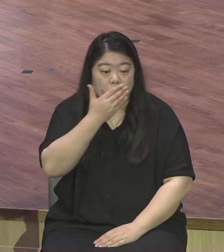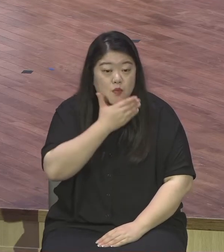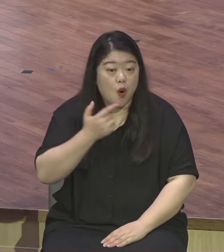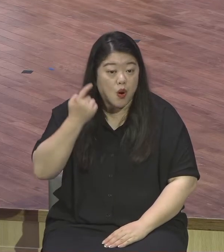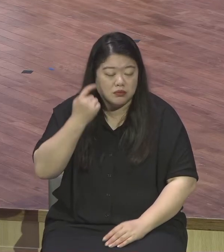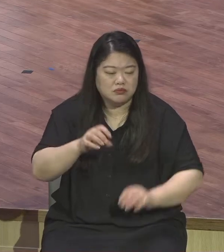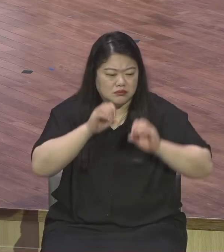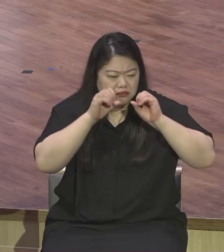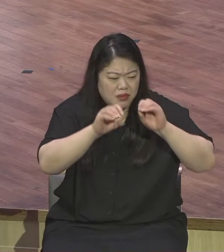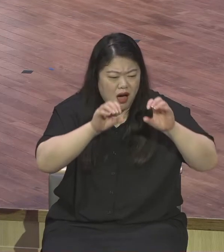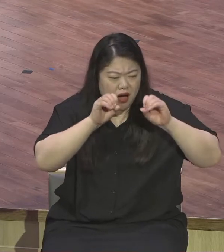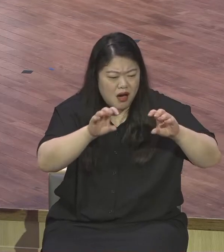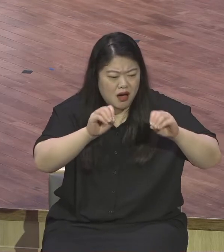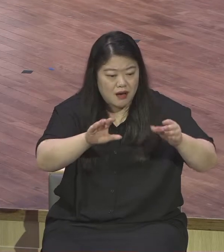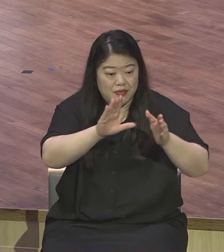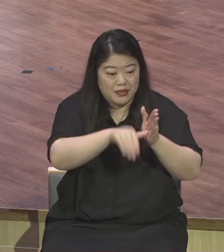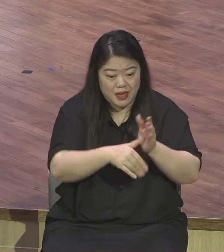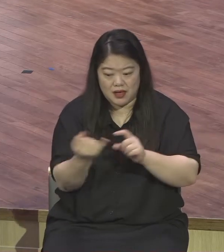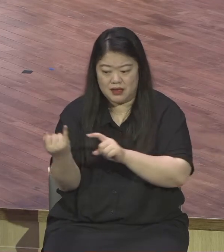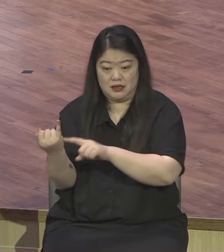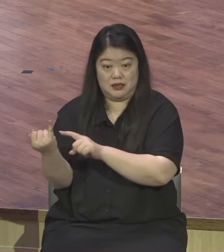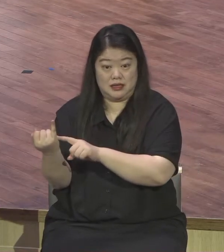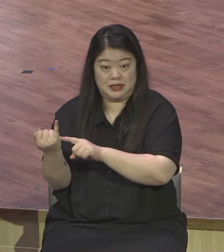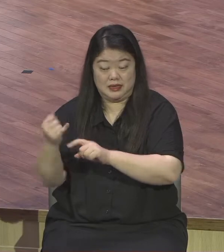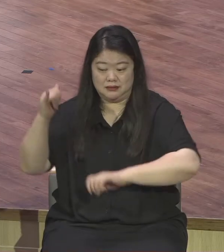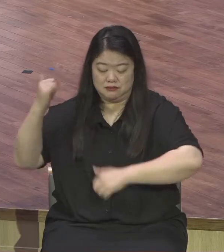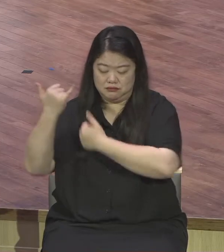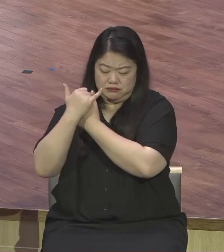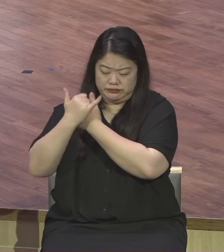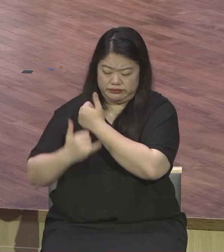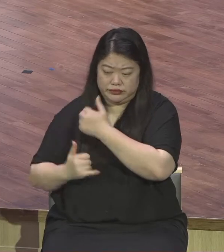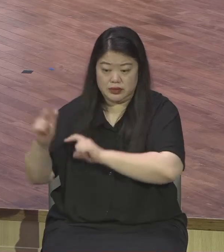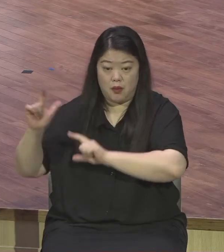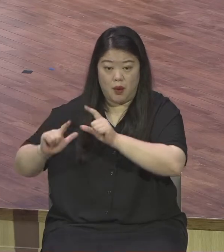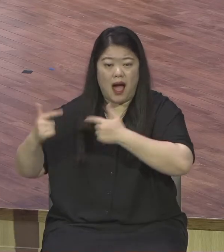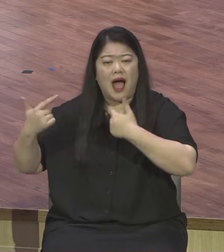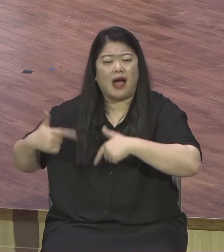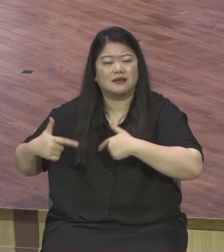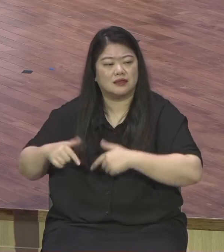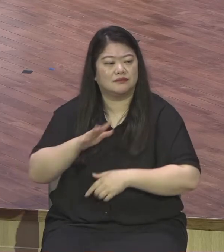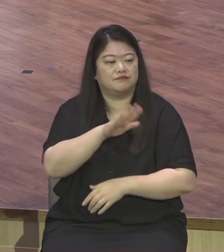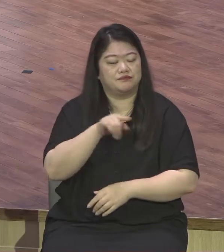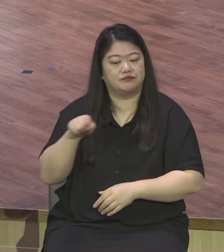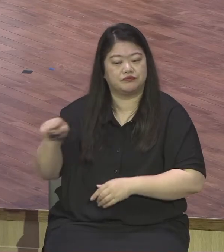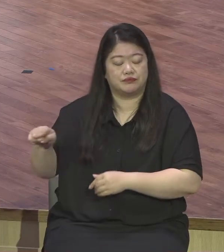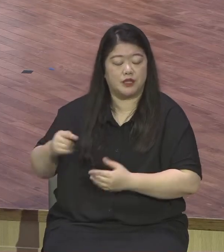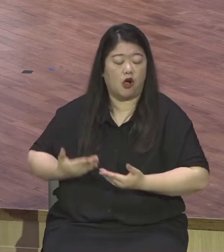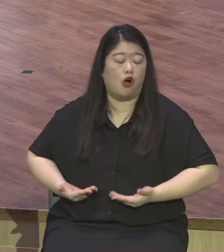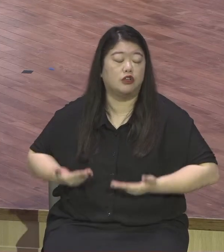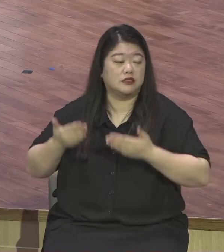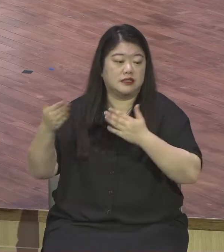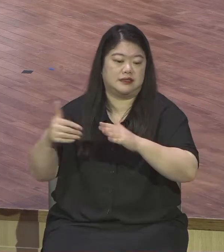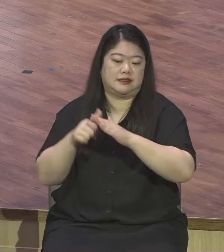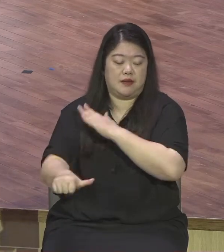어디든지 헌신의 모델로 영원히 기억되는 놀라운 축복을 받게 되었습니다